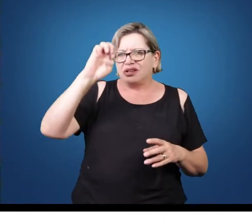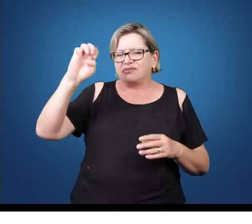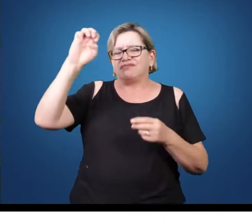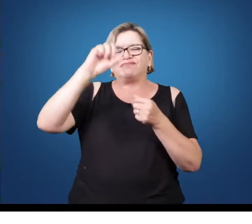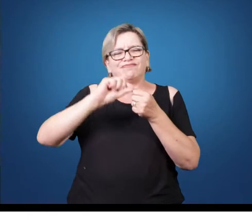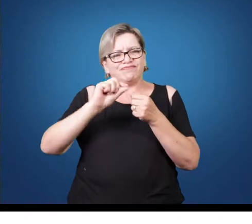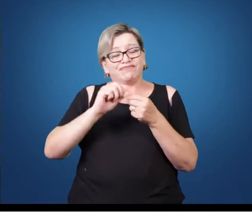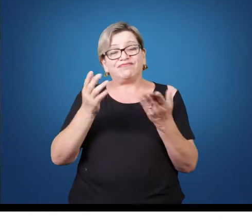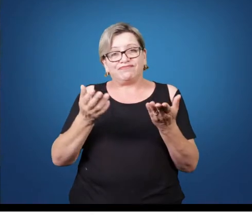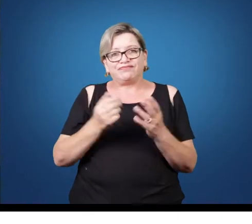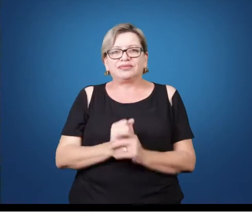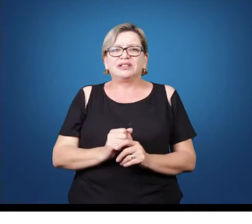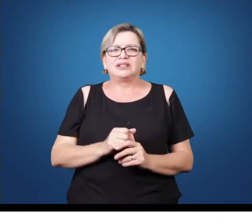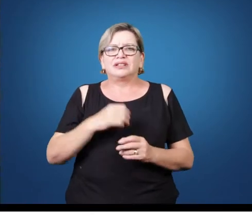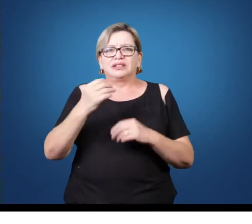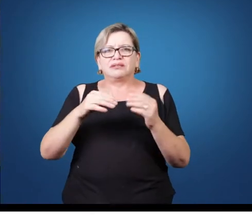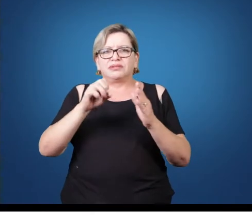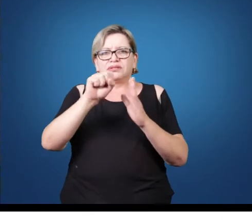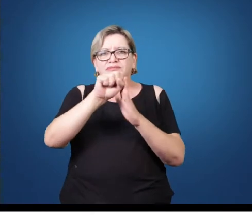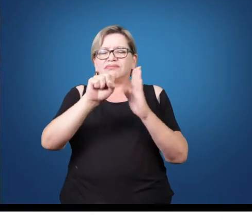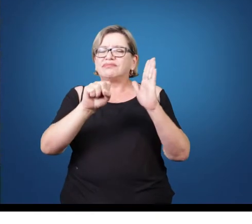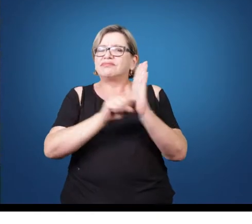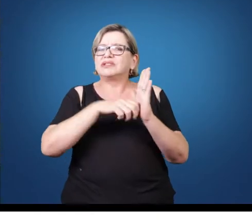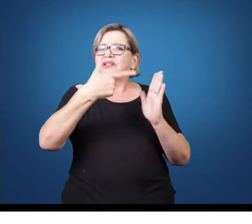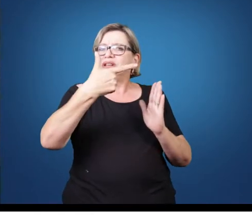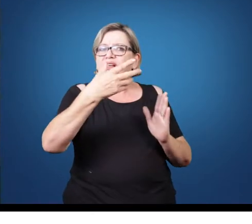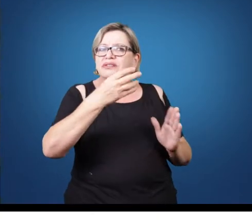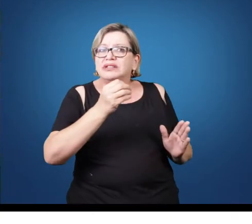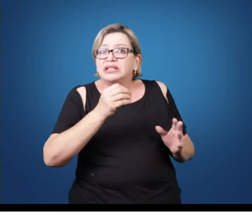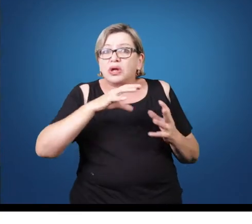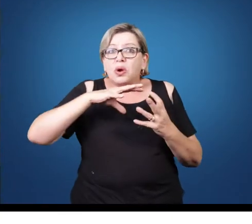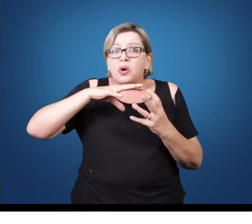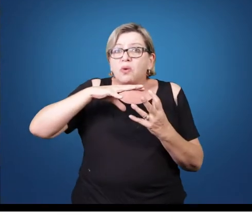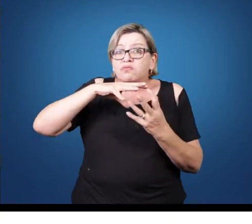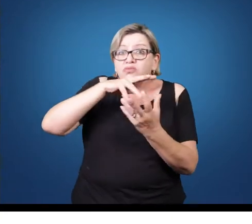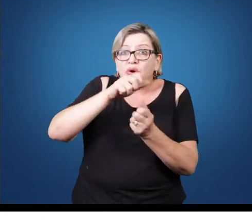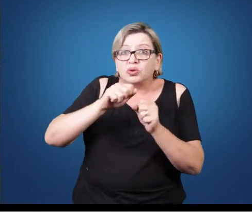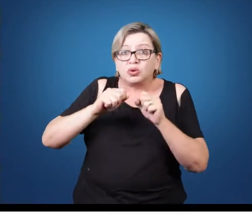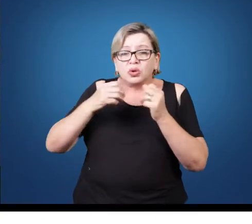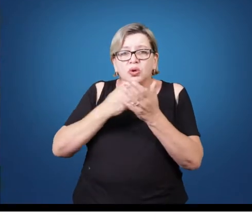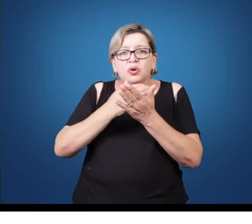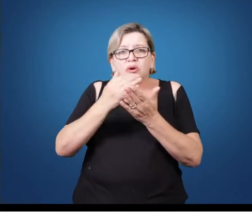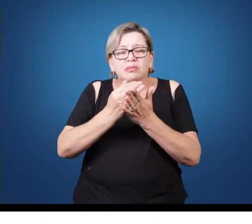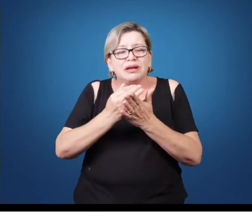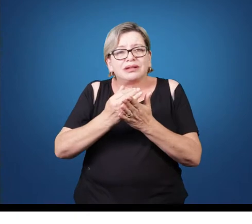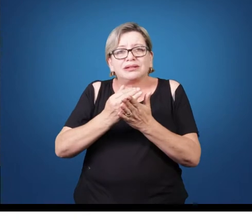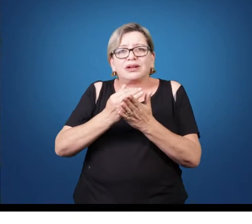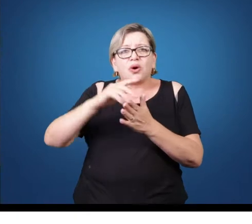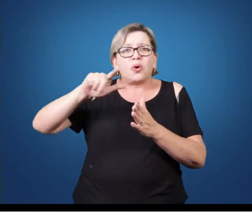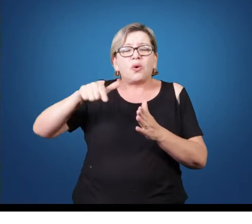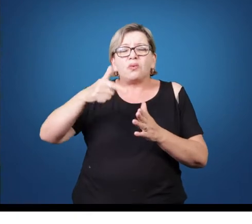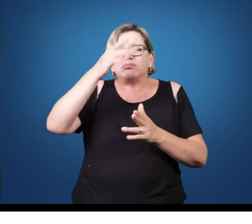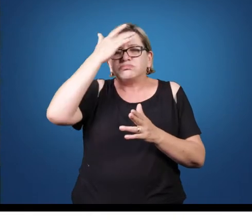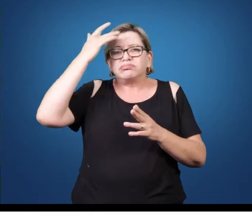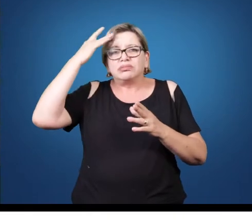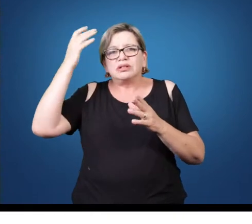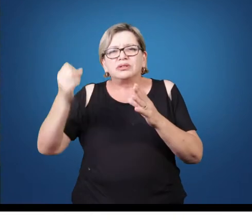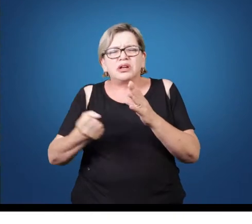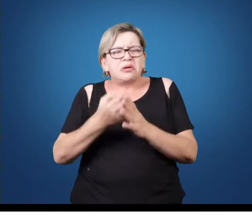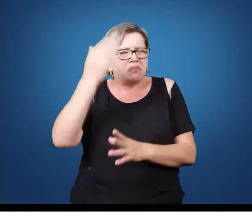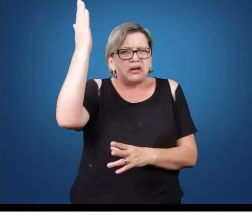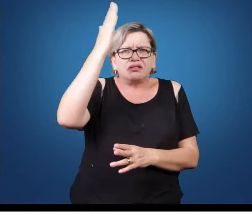mundo. A partir do século XX, o resto do mundo começa a falar também. Então há compositores brasileiros, há compositores norte